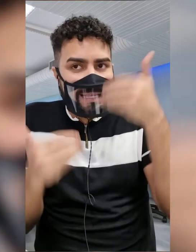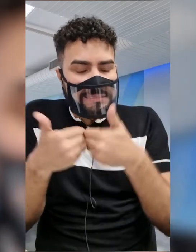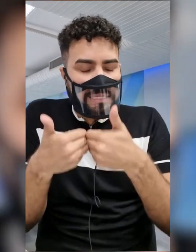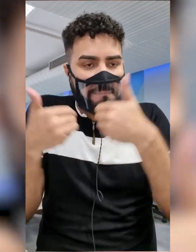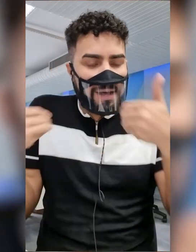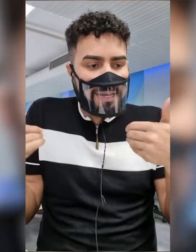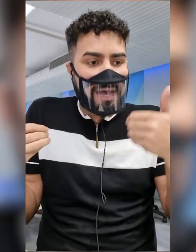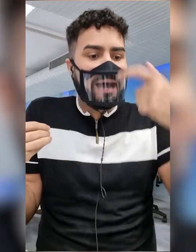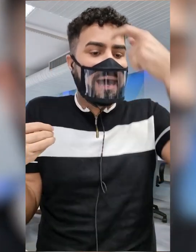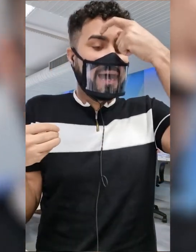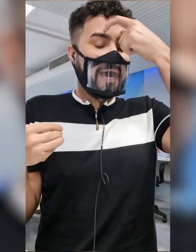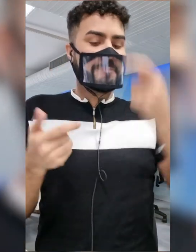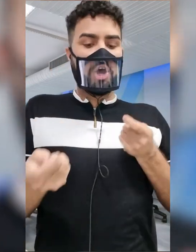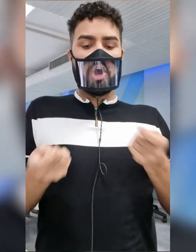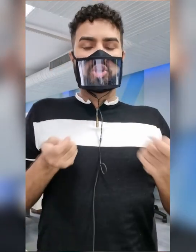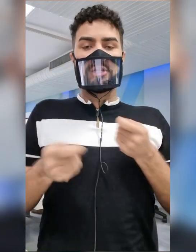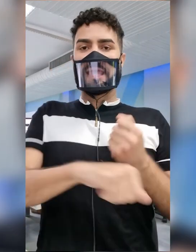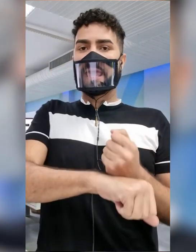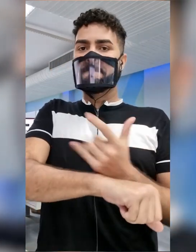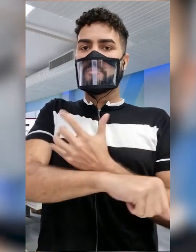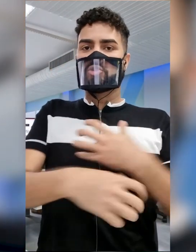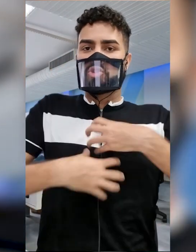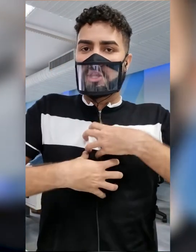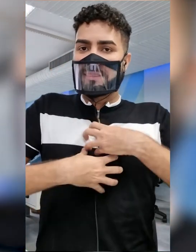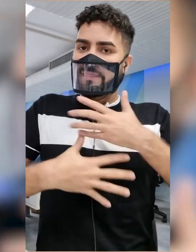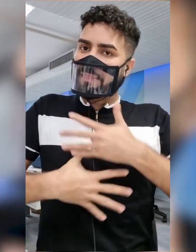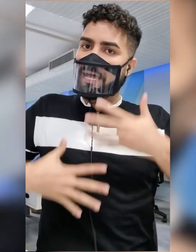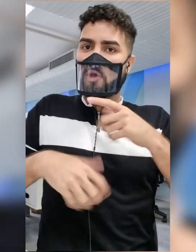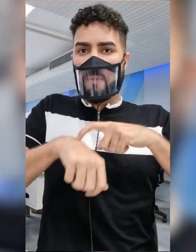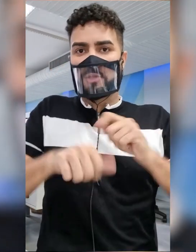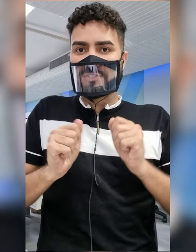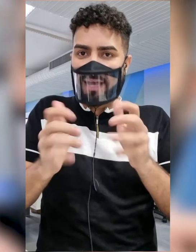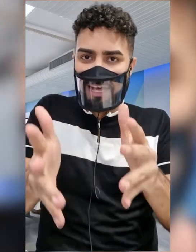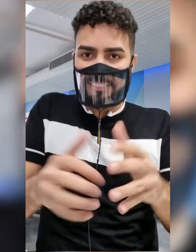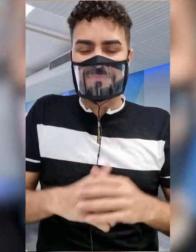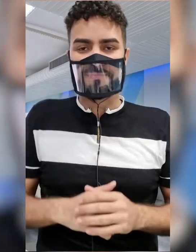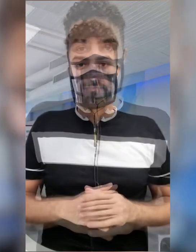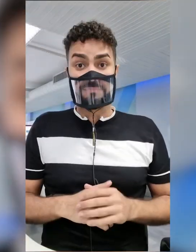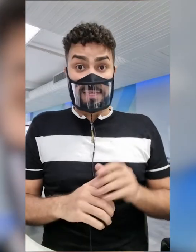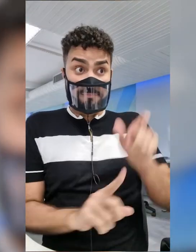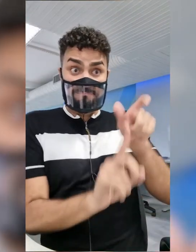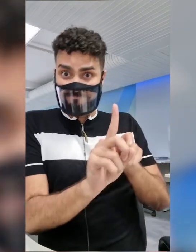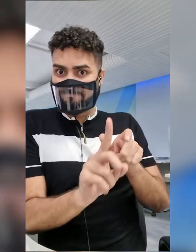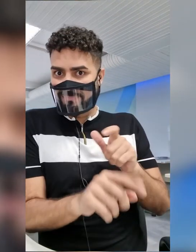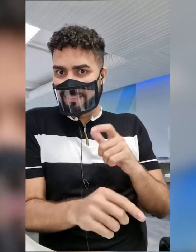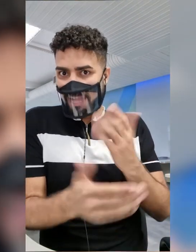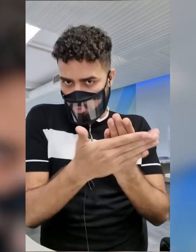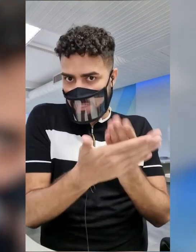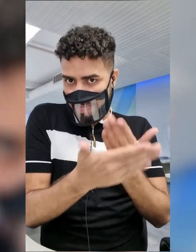isso é você ter um domínio emocional sobre as suas ações. O estudante João Vitor